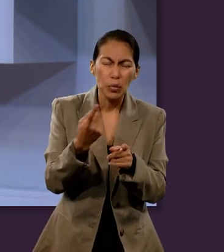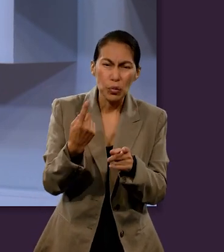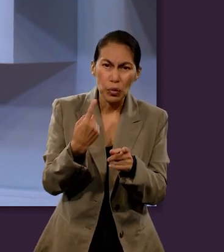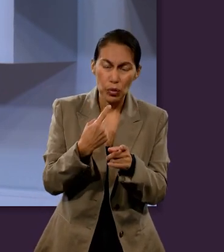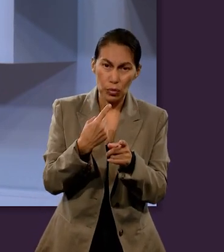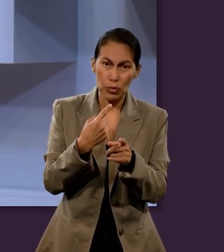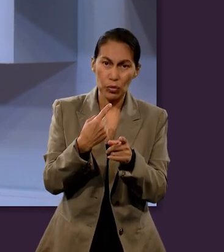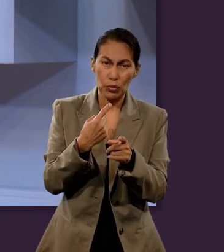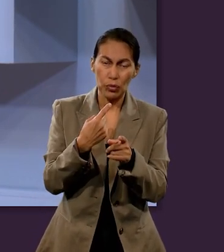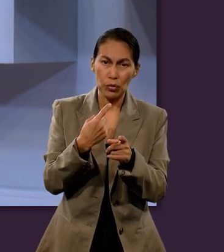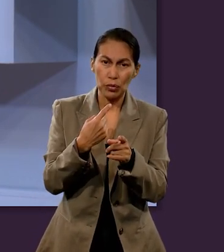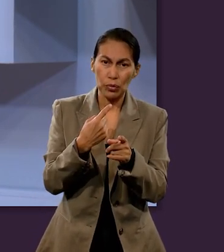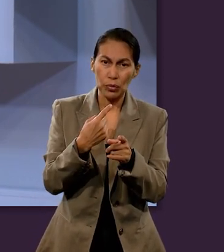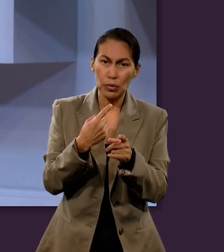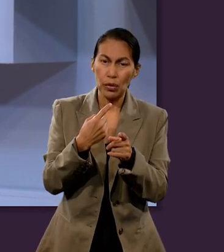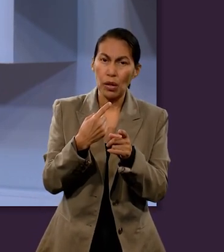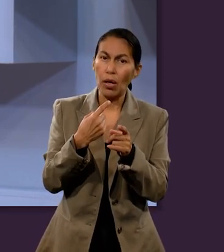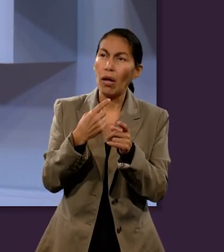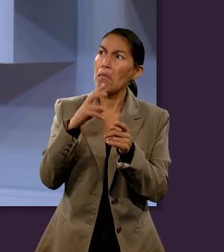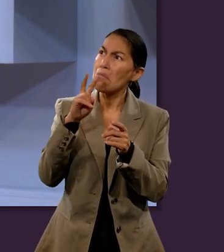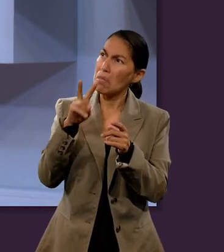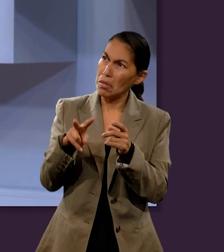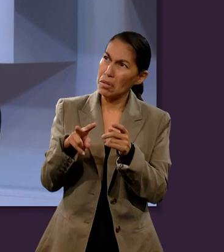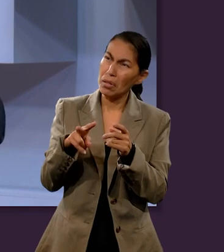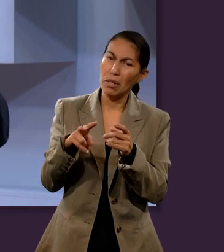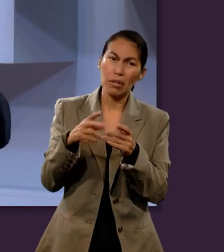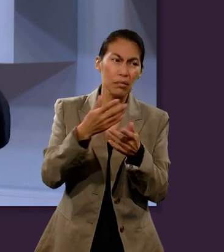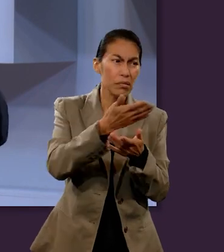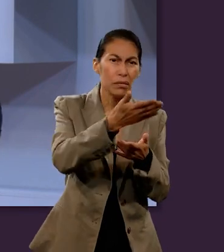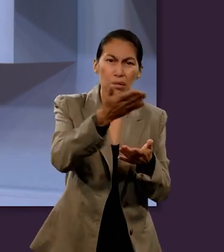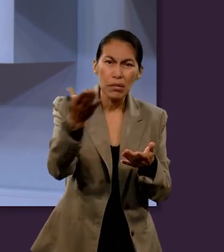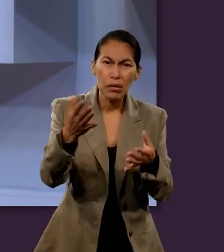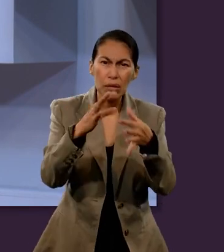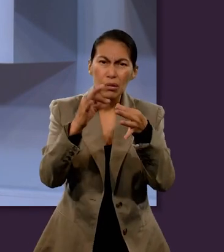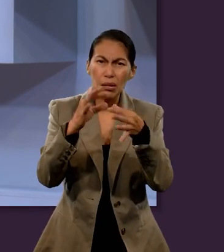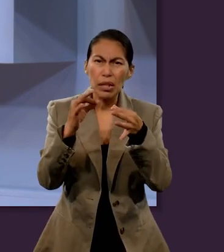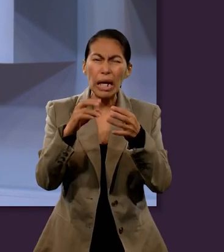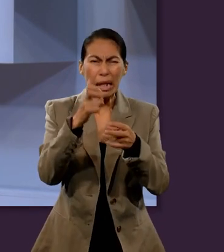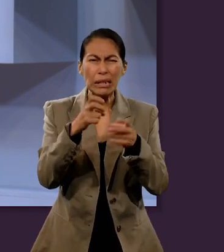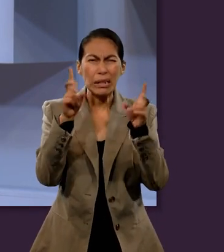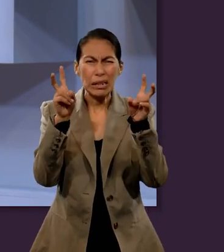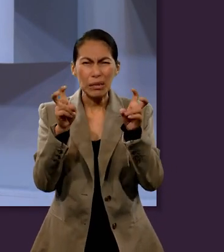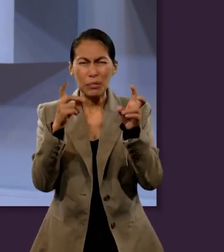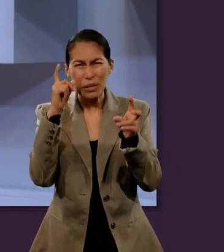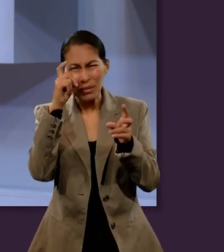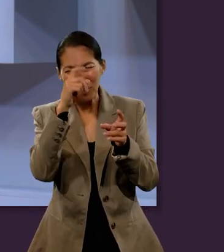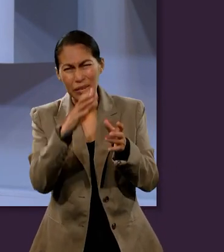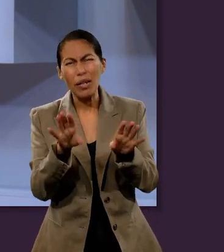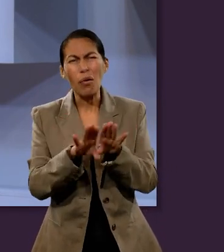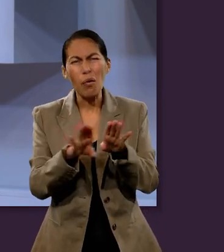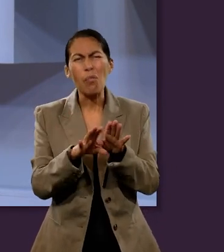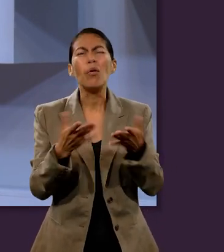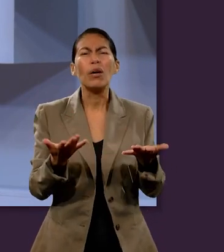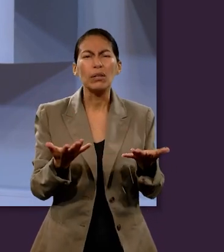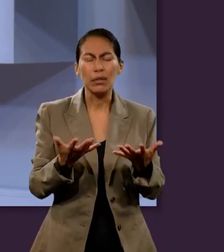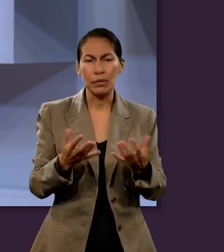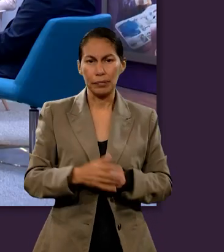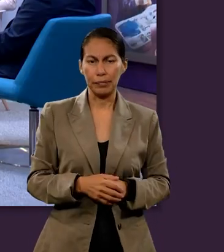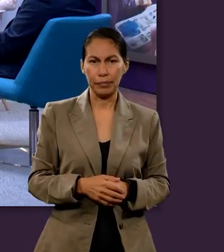algunas breves instancias sobre cómo nosotros podríamos entonces hablar con la verdad a los demás sobre